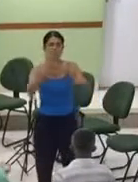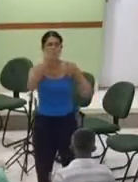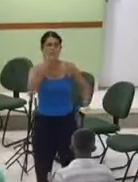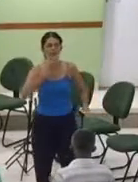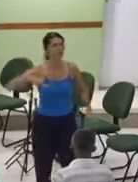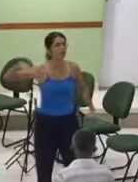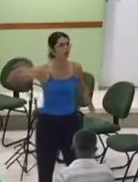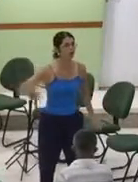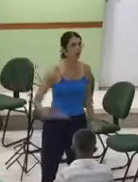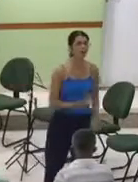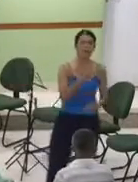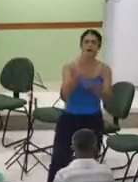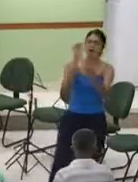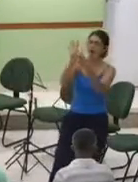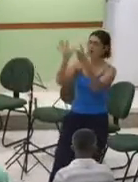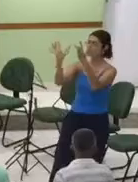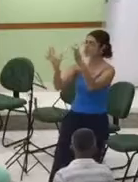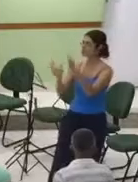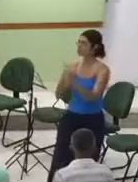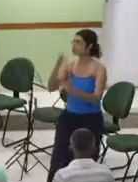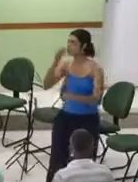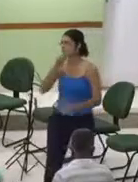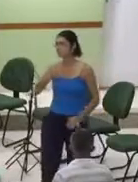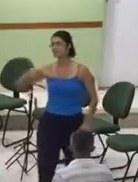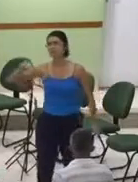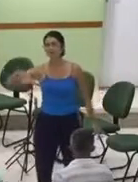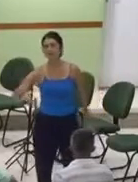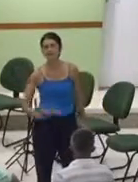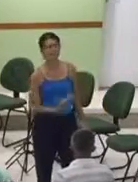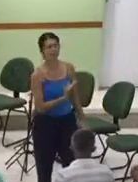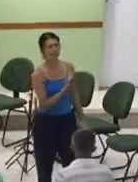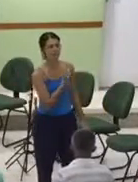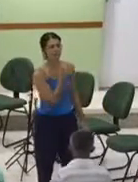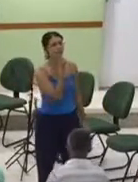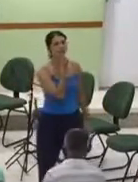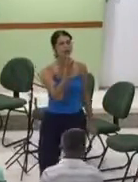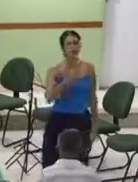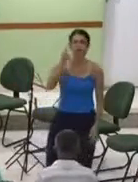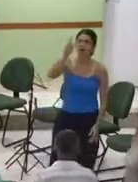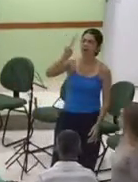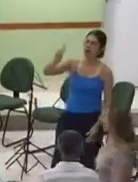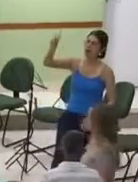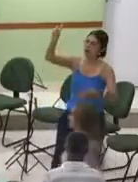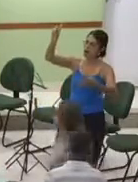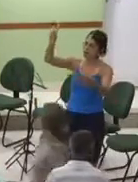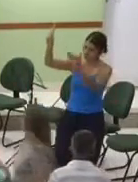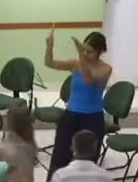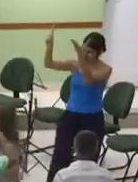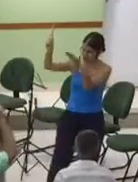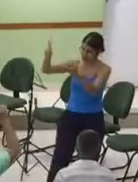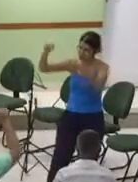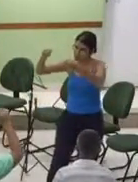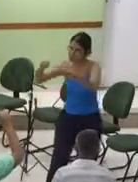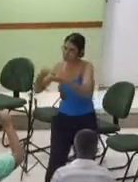A graça aconselha abrindo